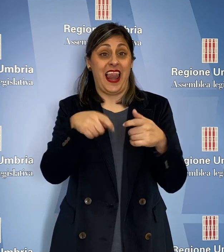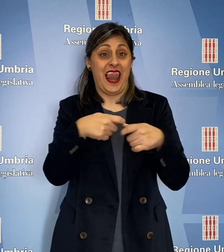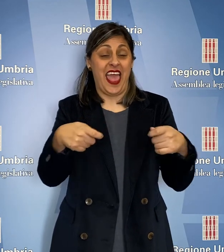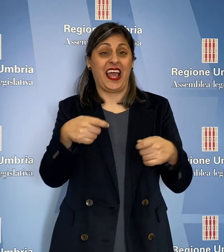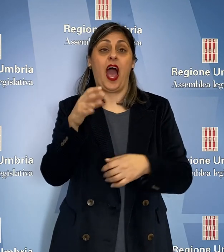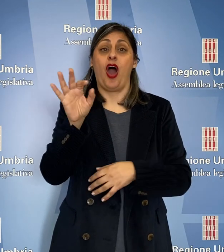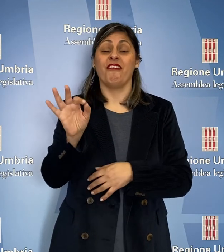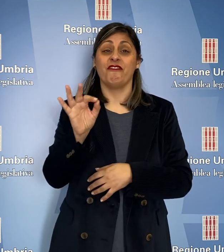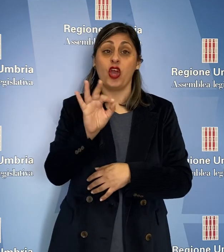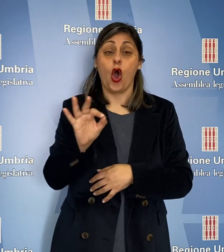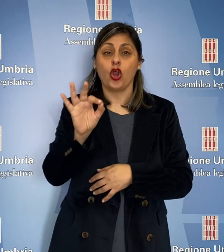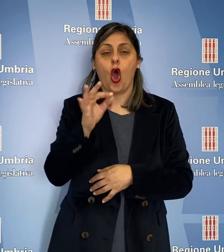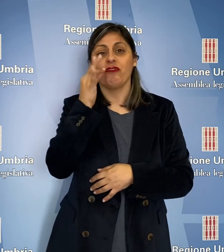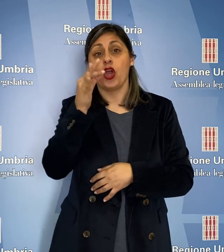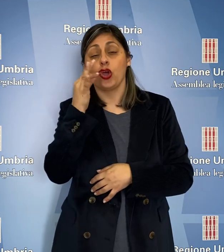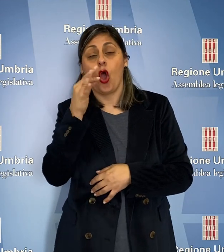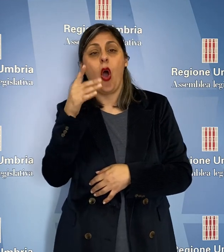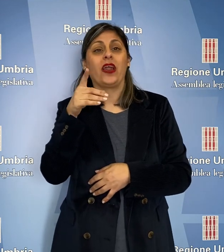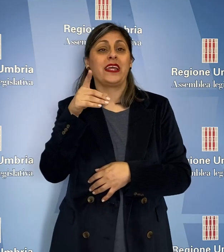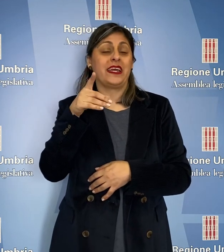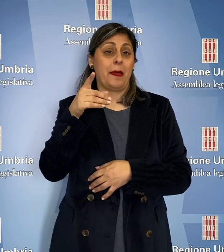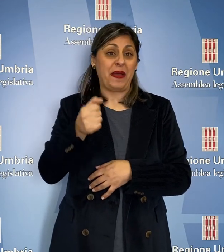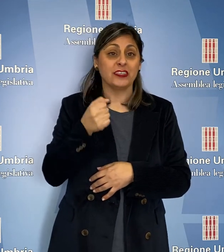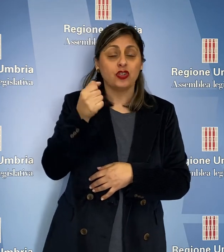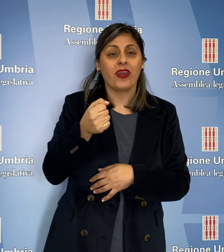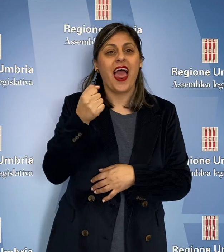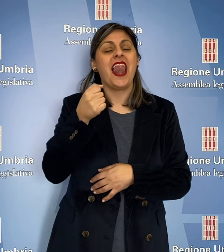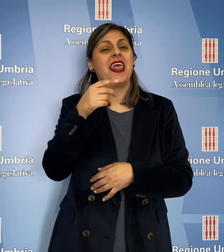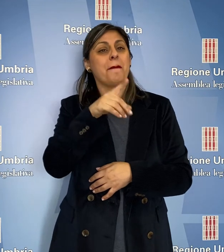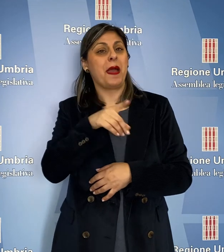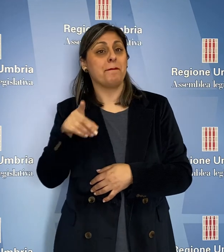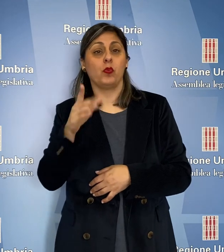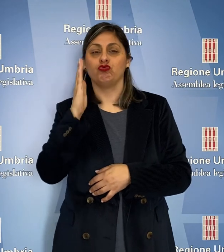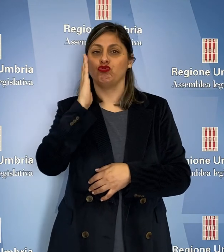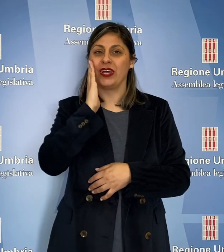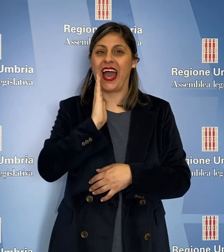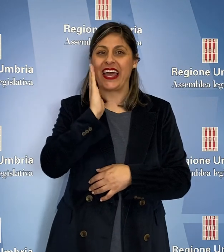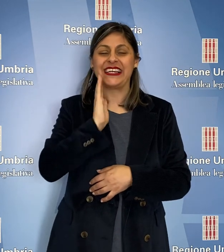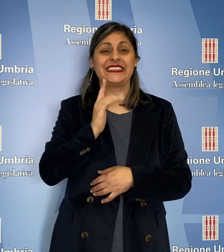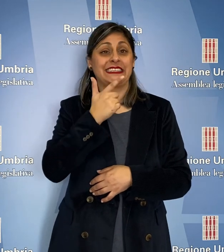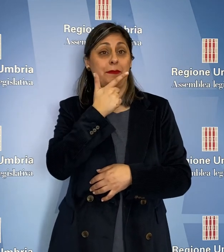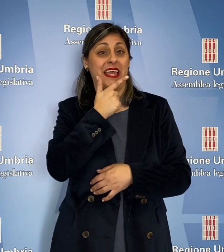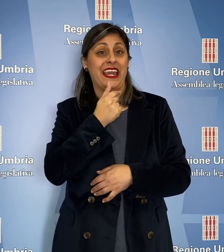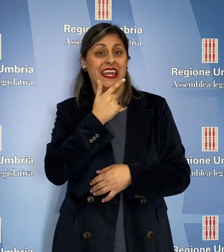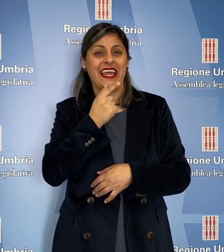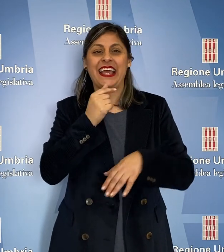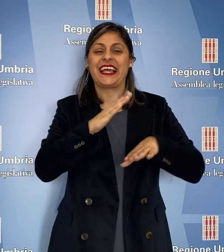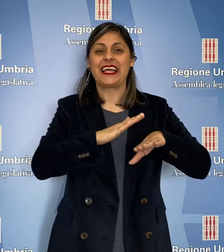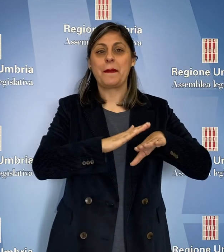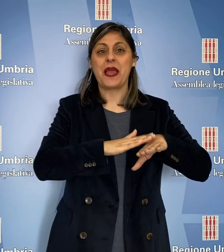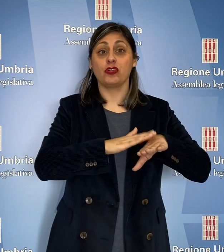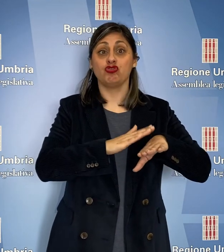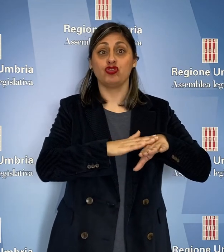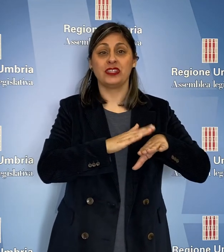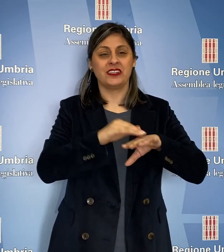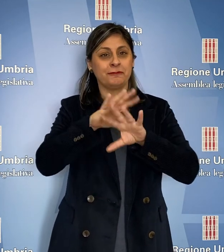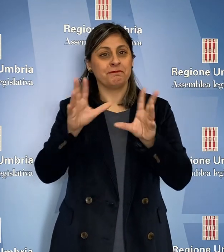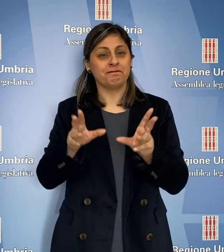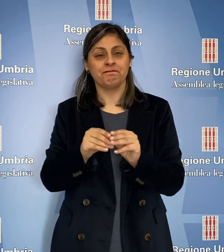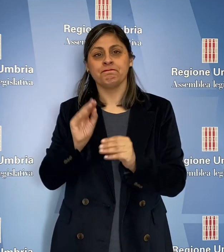consiglieri della Lega Paola Fioroni, Stefano Pastorelli, Francesca Peppucci, Daniele Carissimi, Daniele Nicchi, Valerio Mancini, che